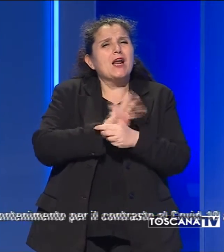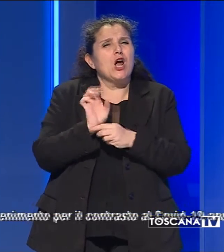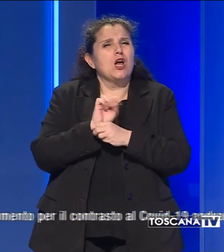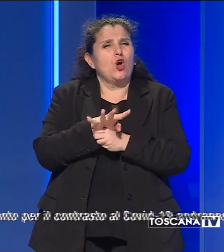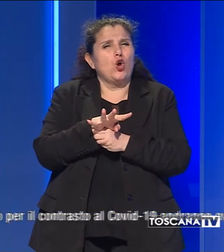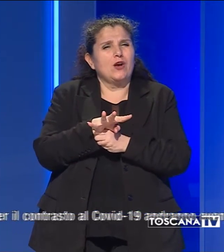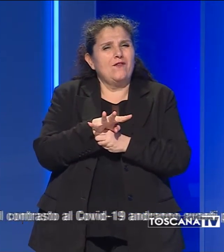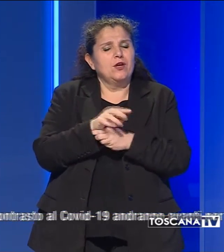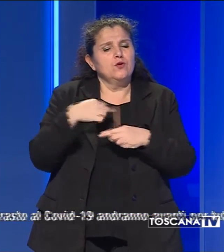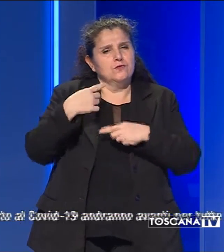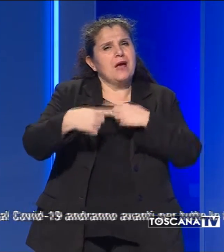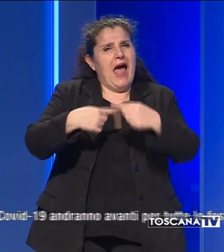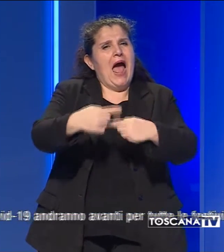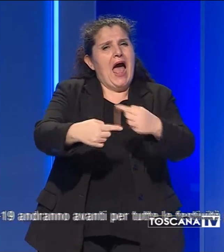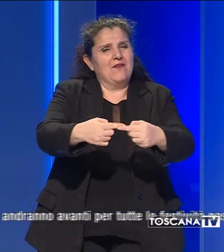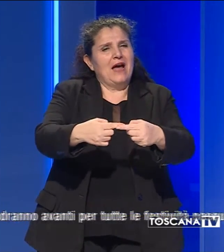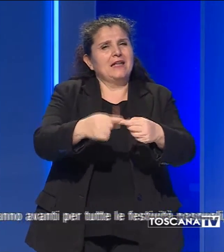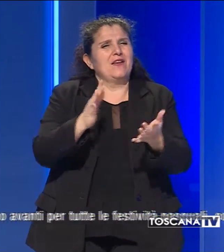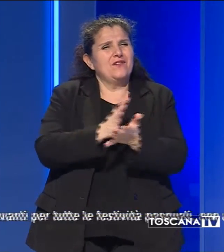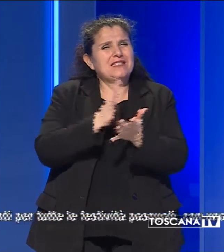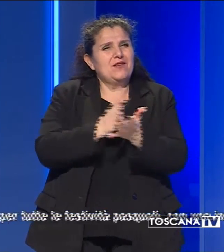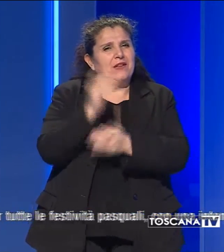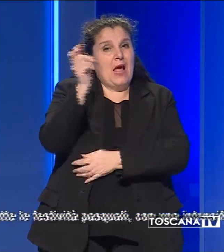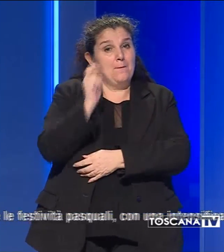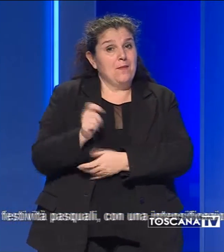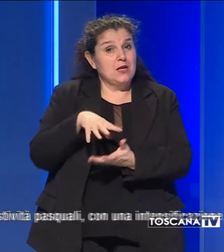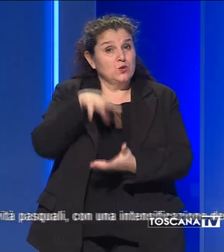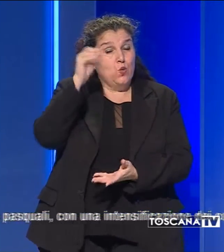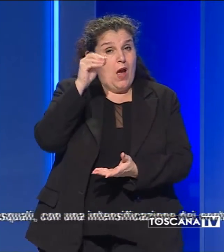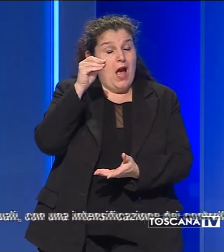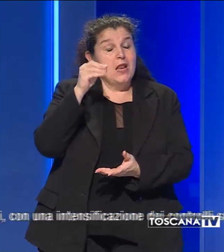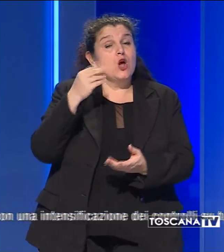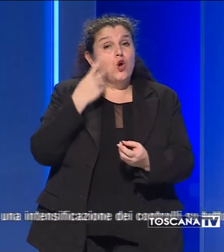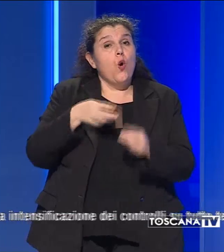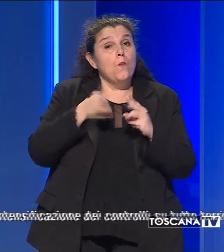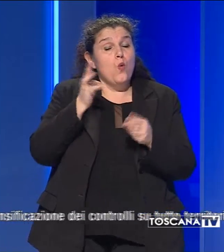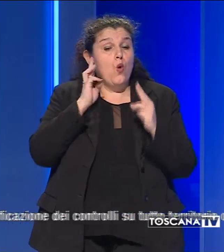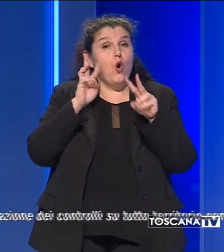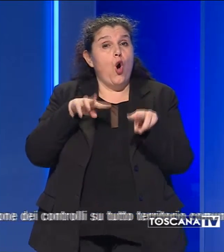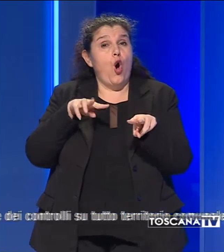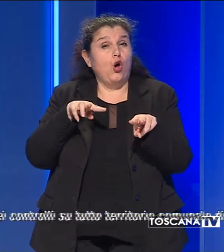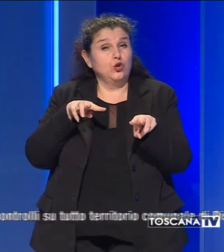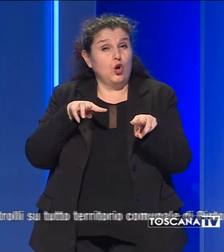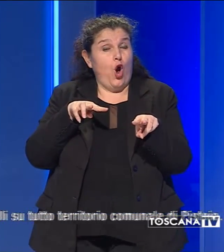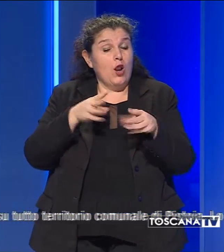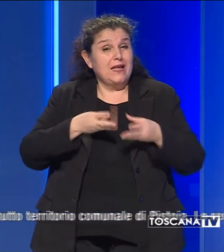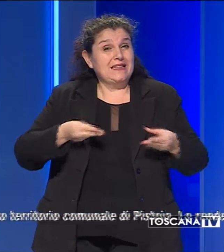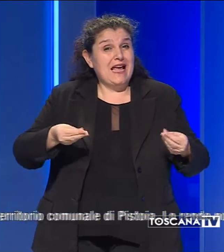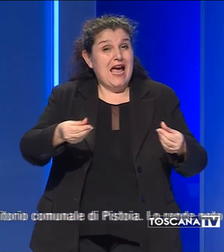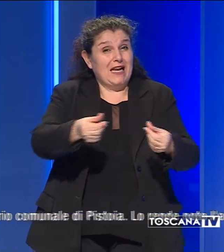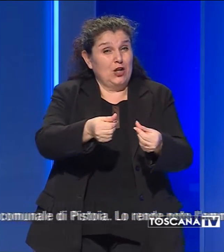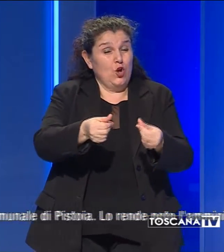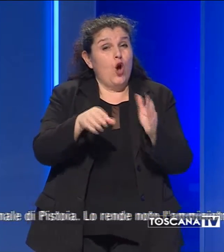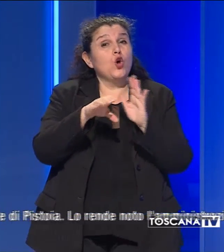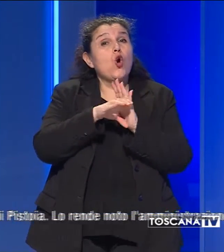andranno avanti per tutte le festività pasquali con una intensificazione dei controlli su tutto il territorio